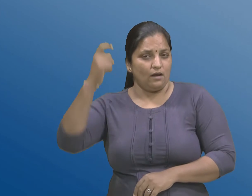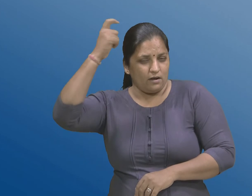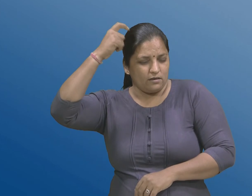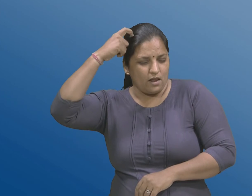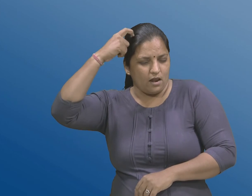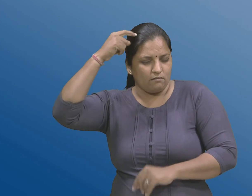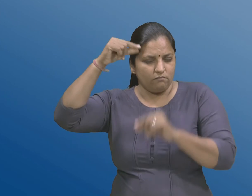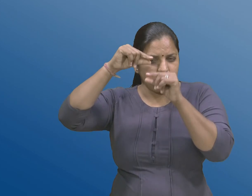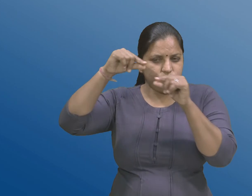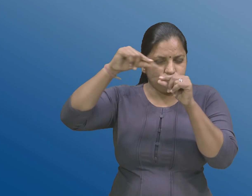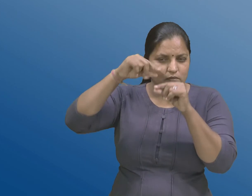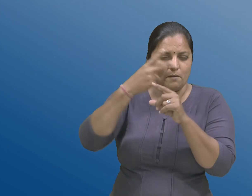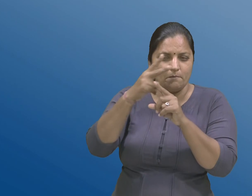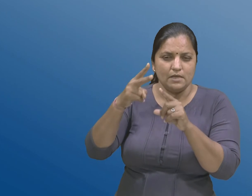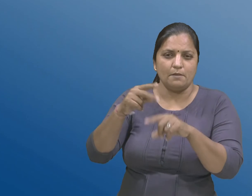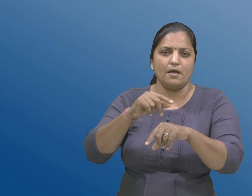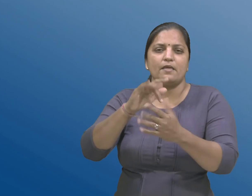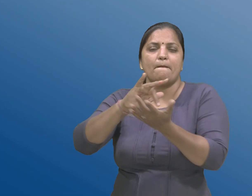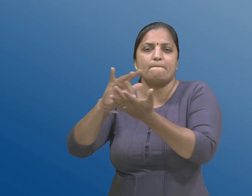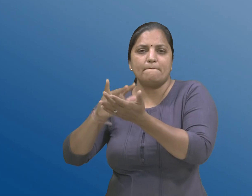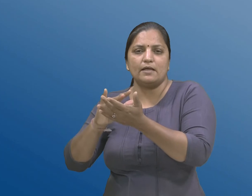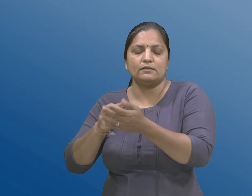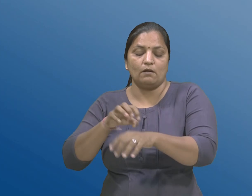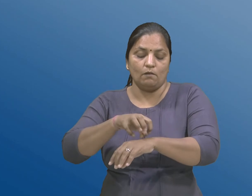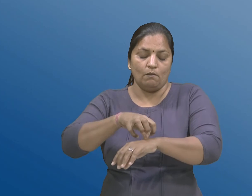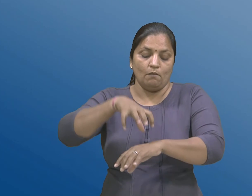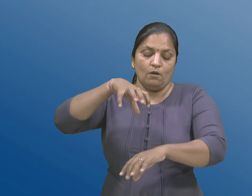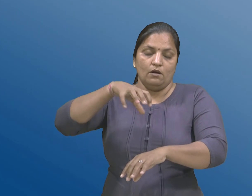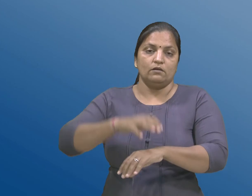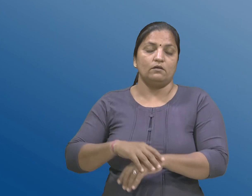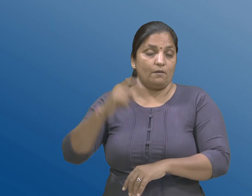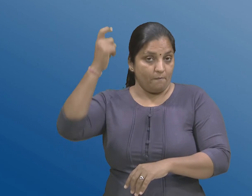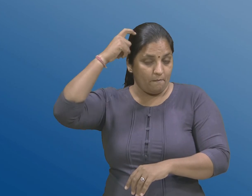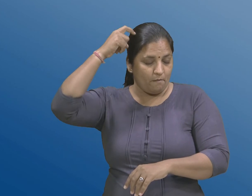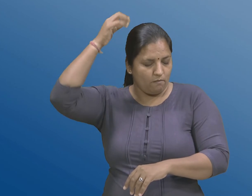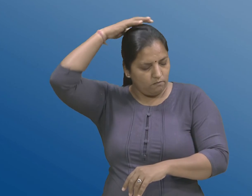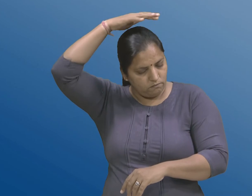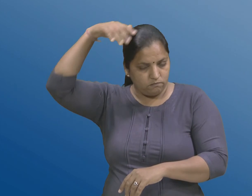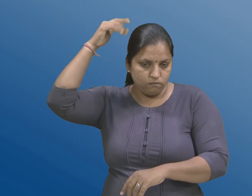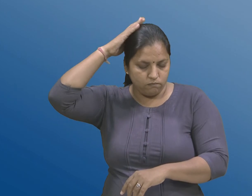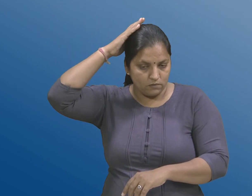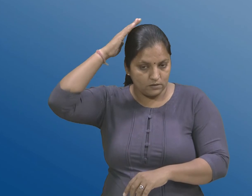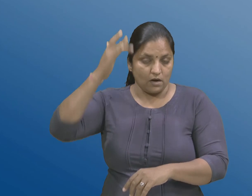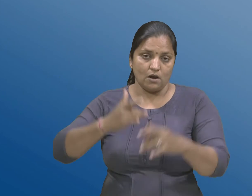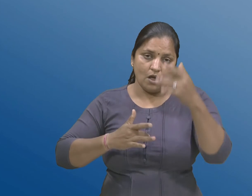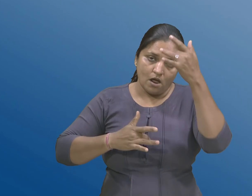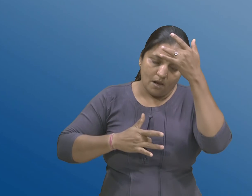विविद जग्याय सोजा, इटलेके, मस्तिष क तंत्र ना रोगों नी एक दाहक स्थिती,